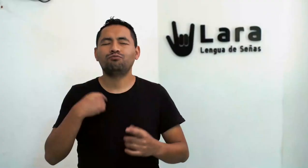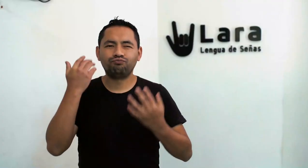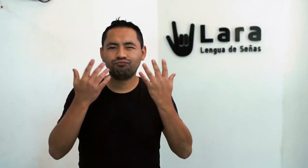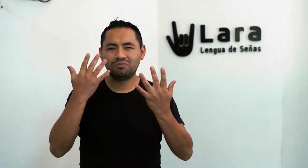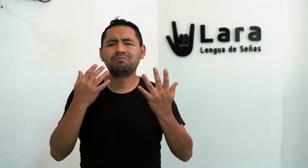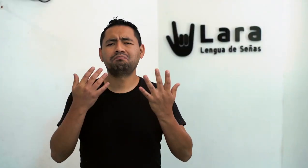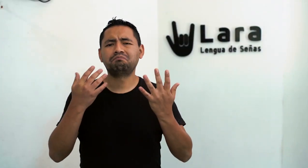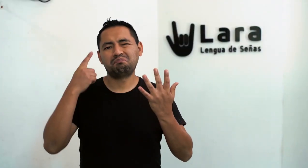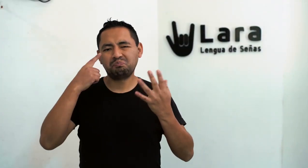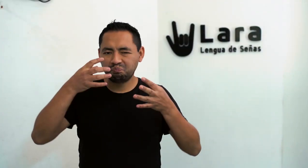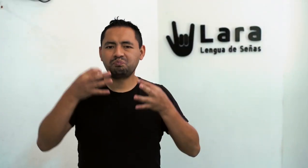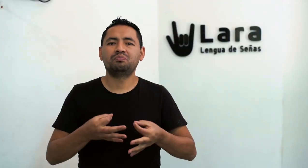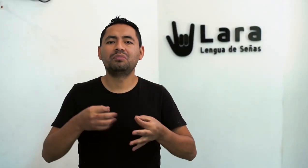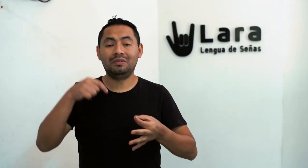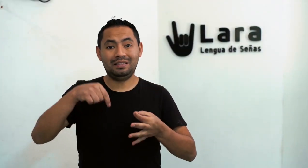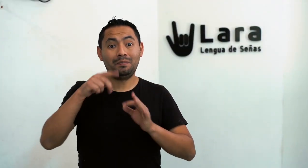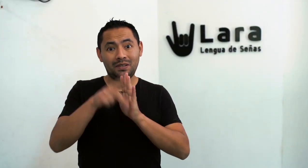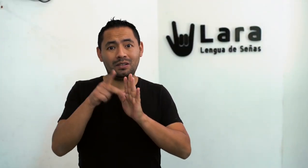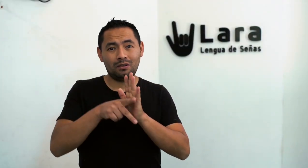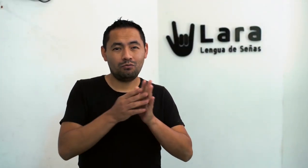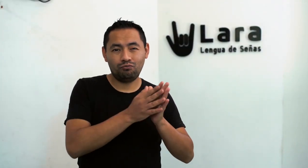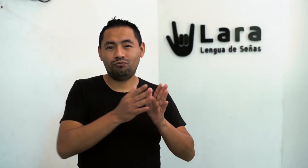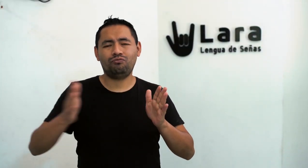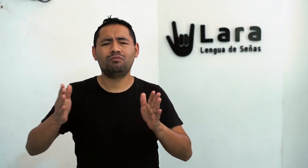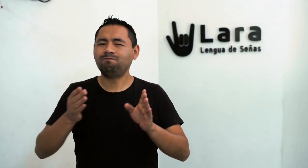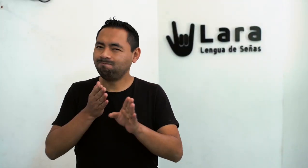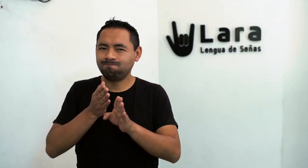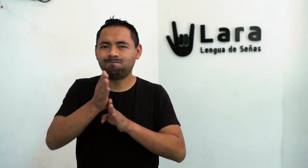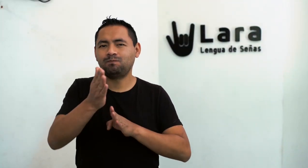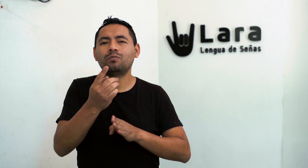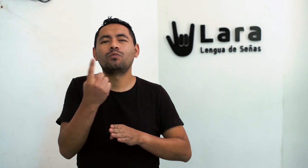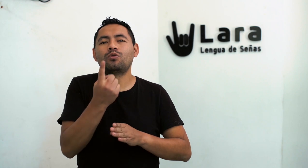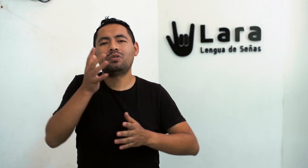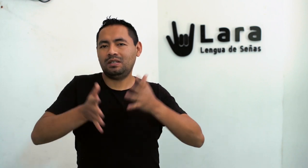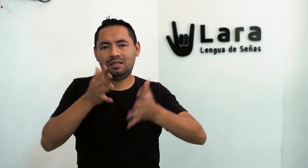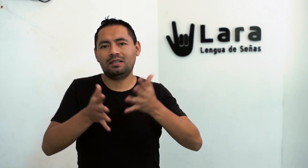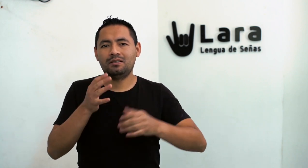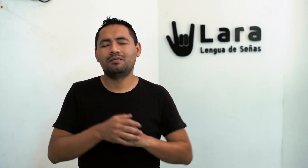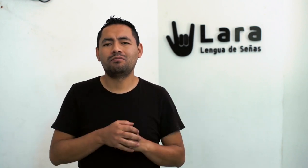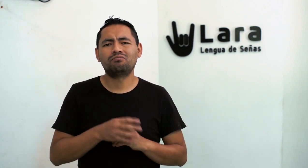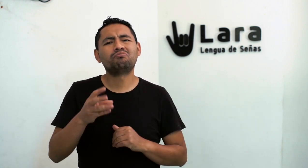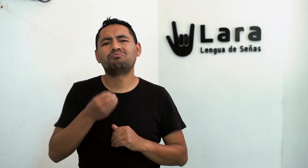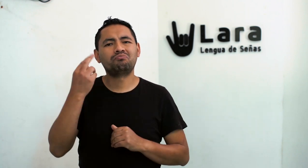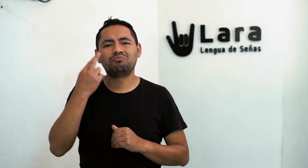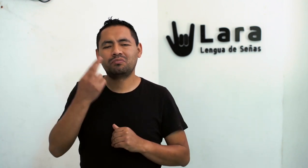Decidí hacer este video sobre lengua de señas ¿Por qué? Para